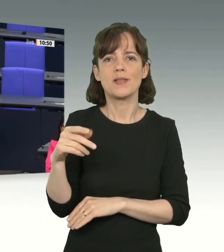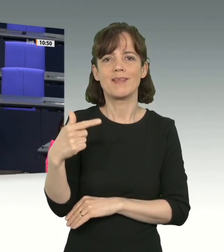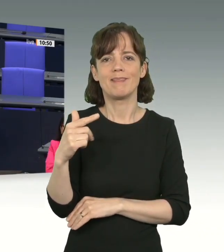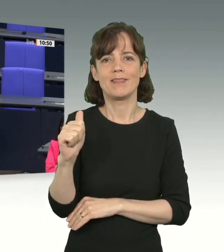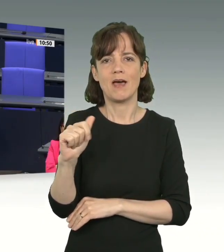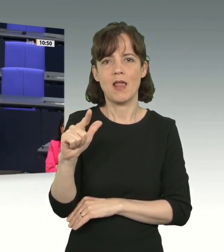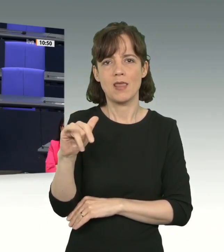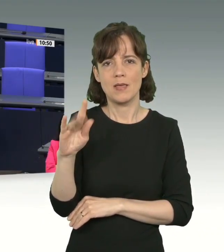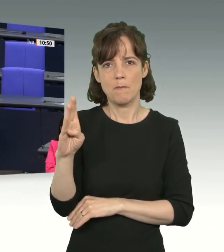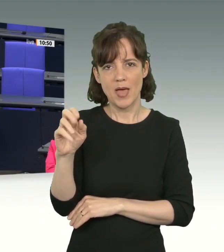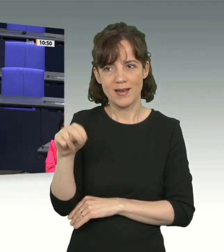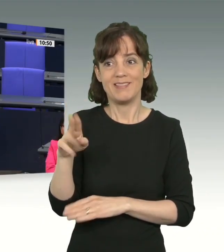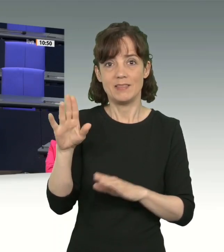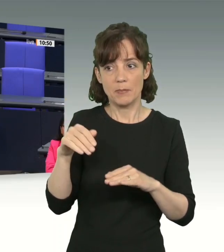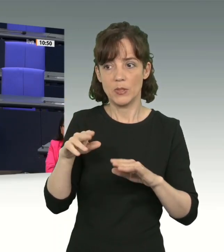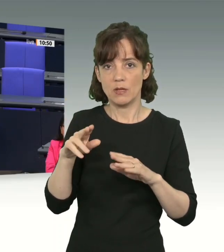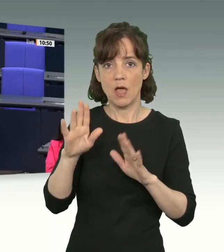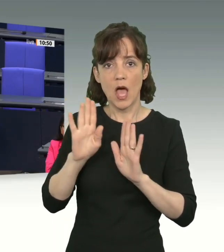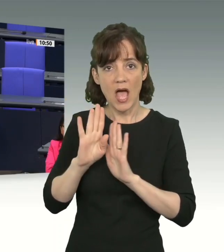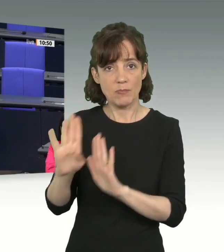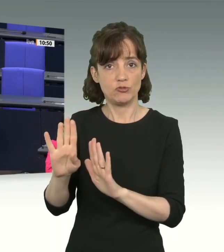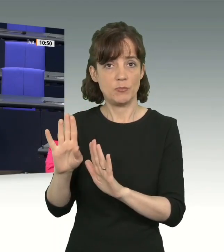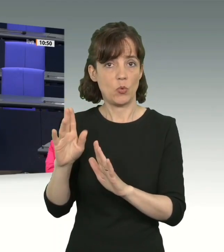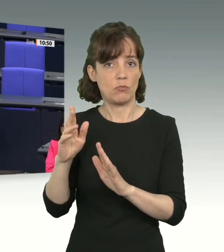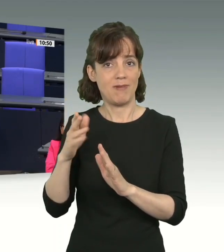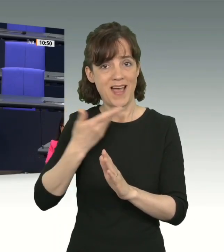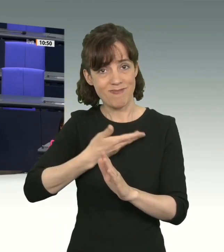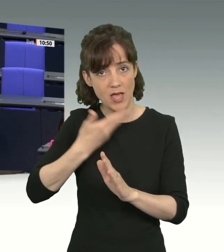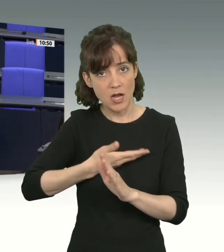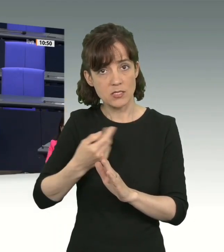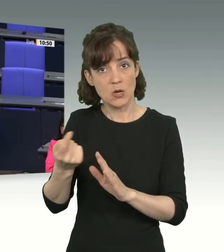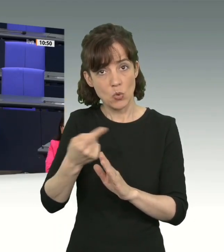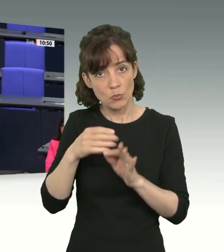zu Abführungen nach Afghanistan kommt? Wollen Sie sich auf diese Sachen einlassen? Das